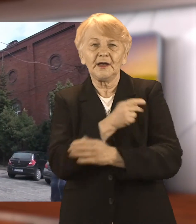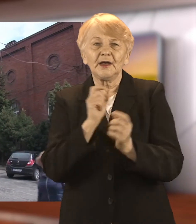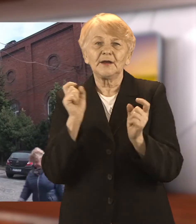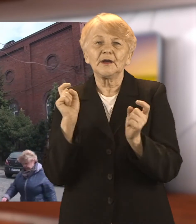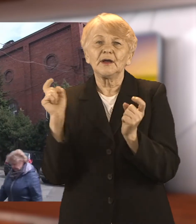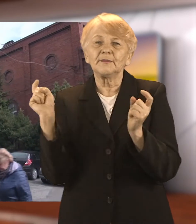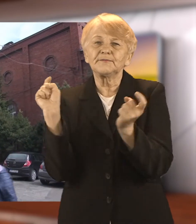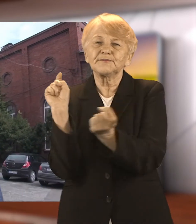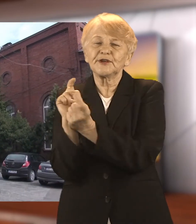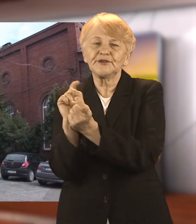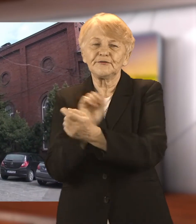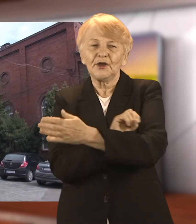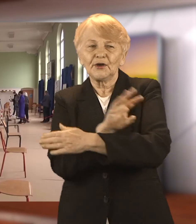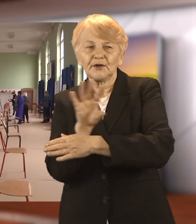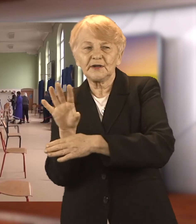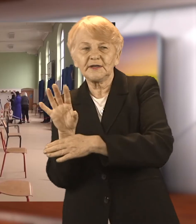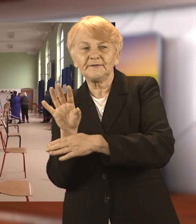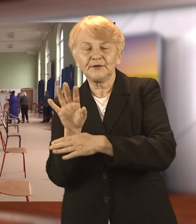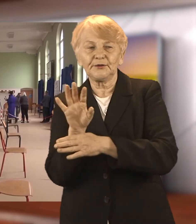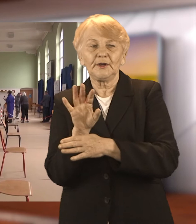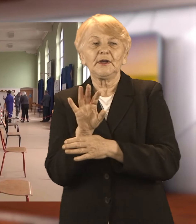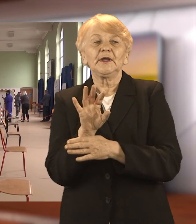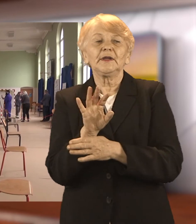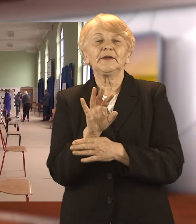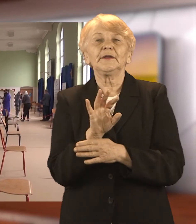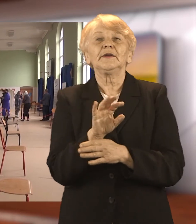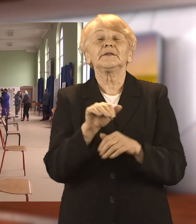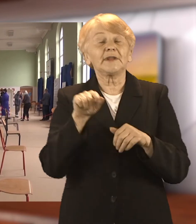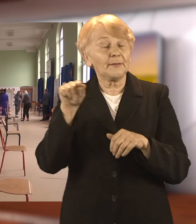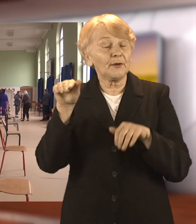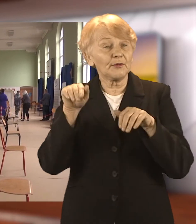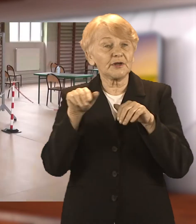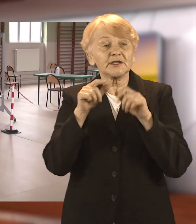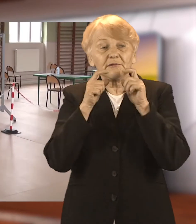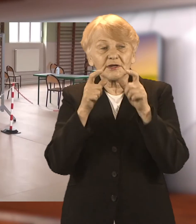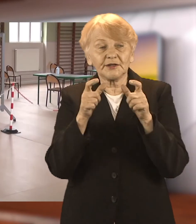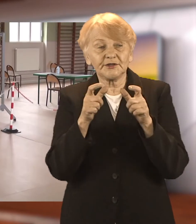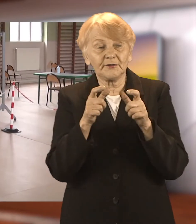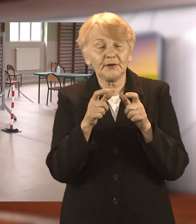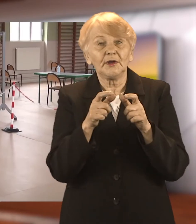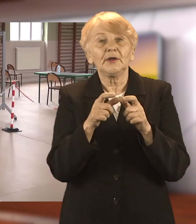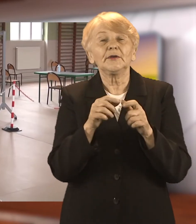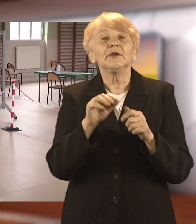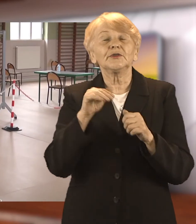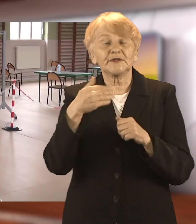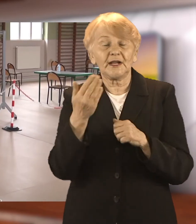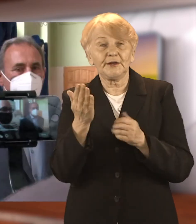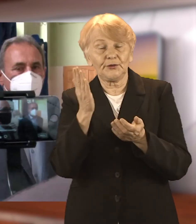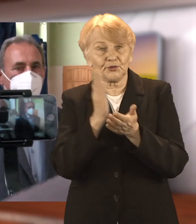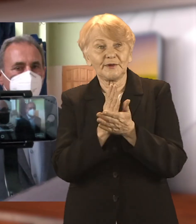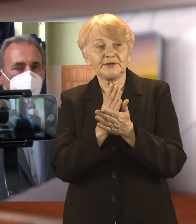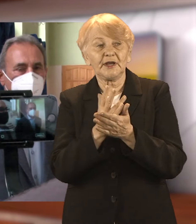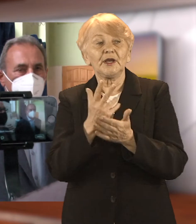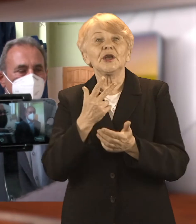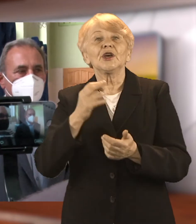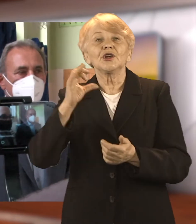pracowników Szpitala Rejonowego w Raciborzu wreszcie może zacząć masowo szczepić pacjentów powiatu raciborskiego. O dostawie preparatu poinformowano